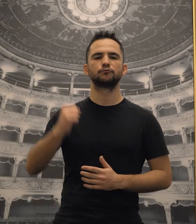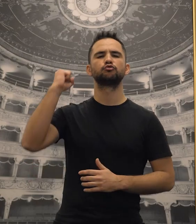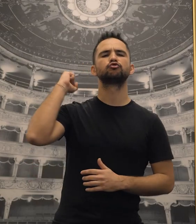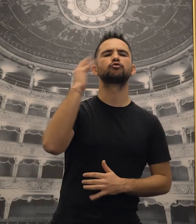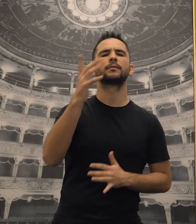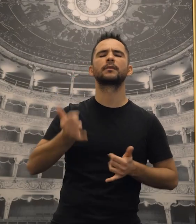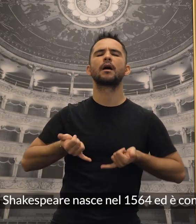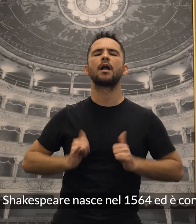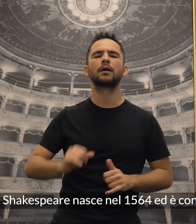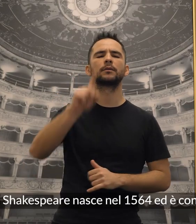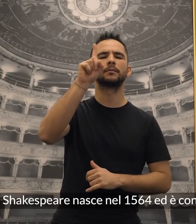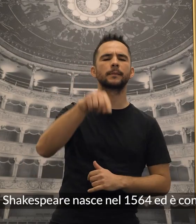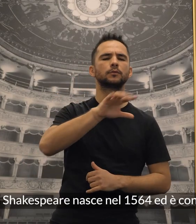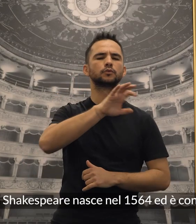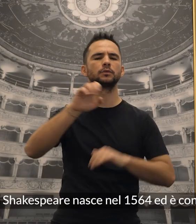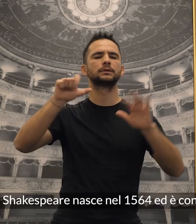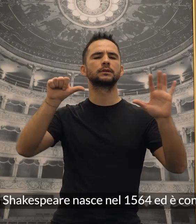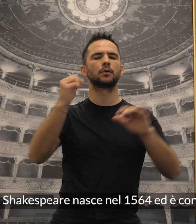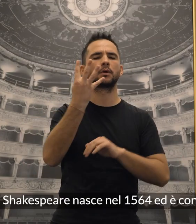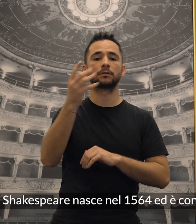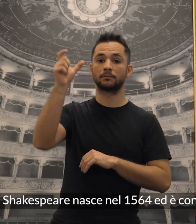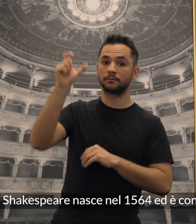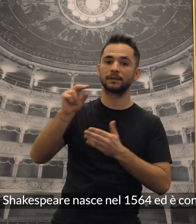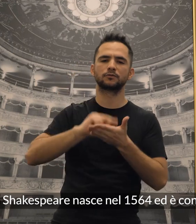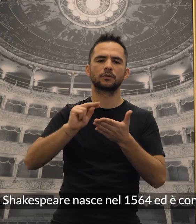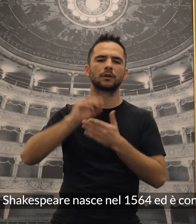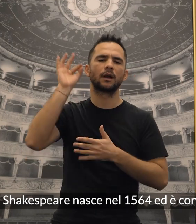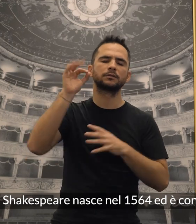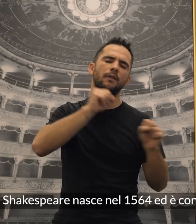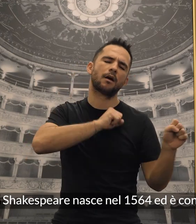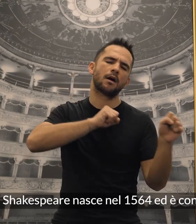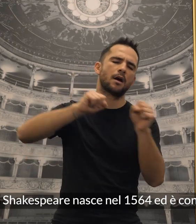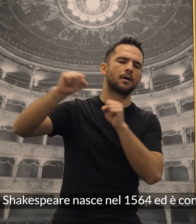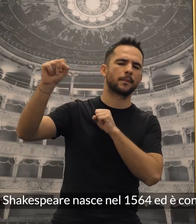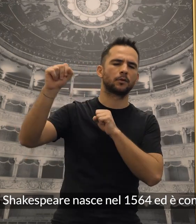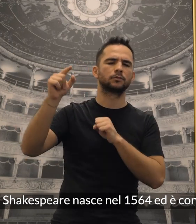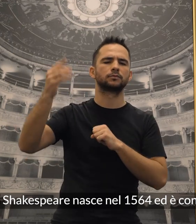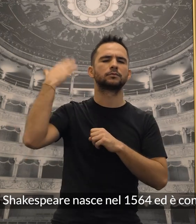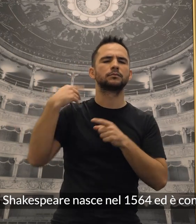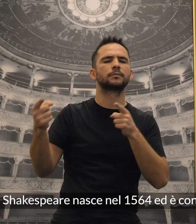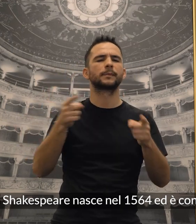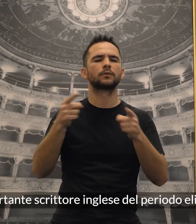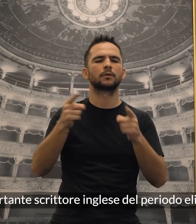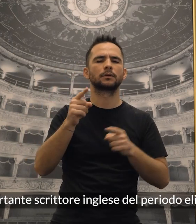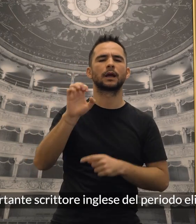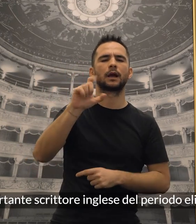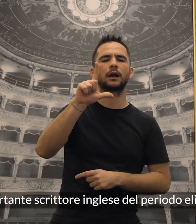William Shakespeare nasce nel 1564 ed è considerato il più importante